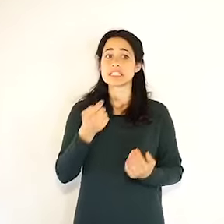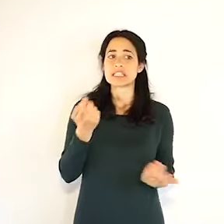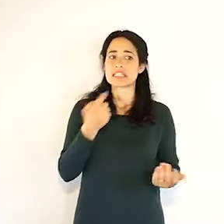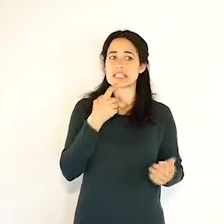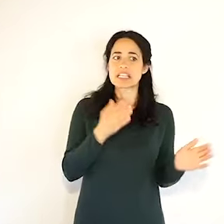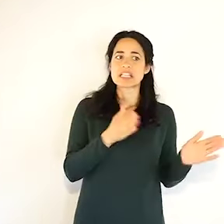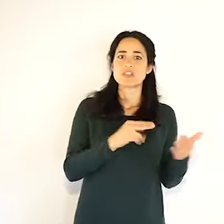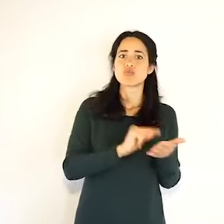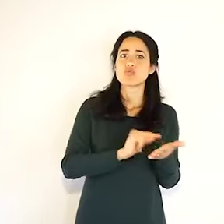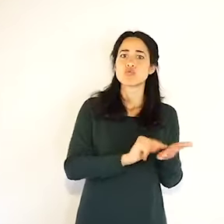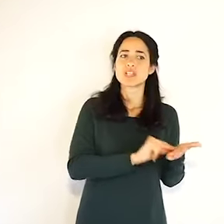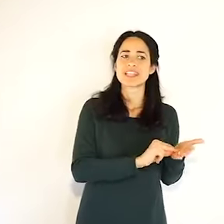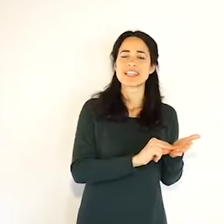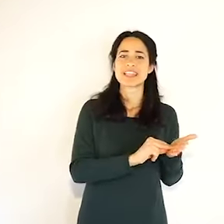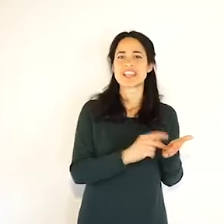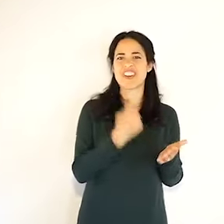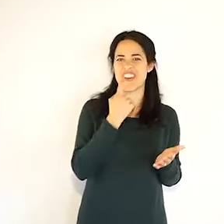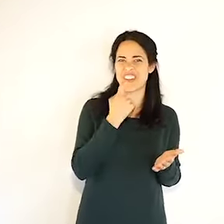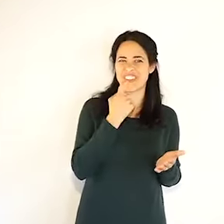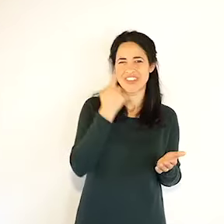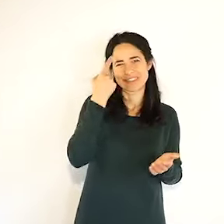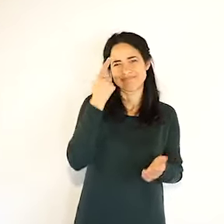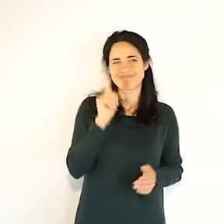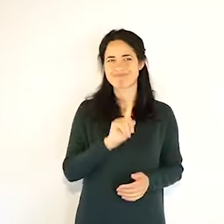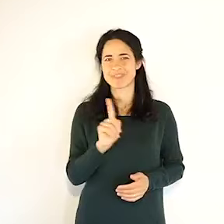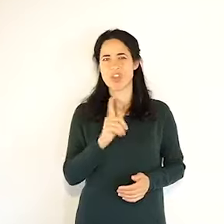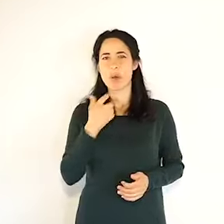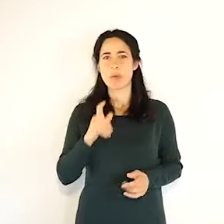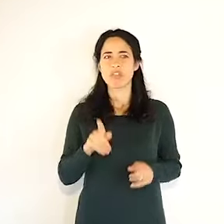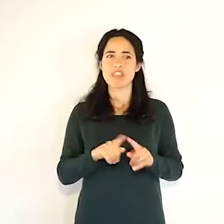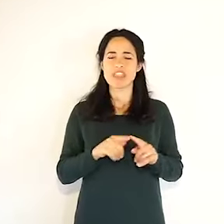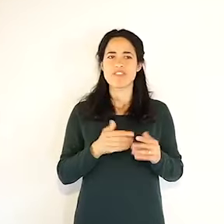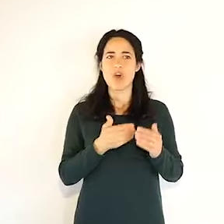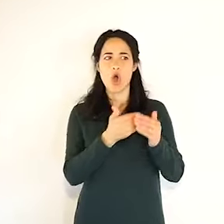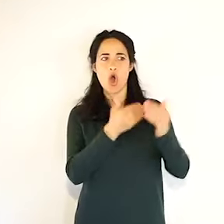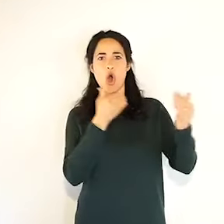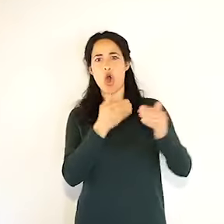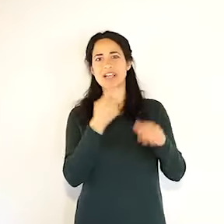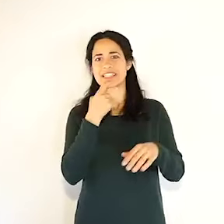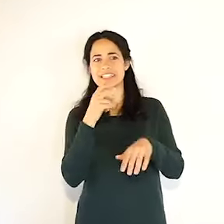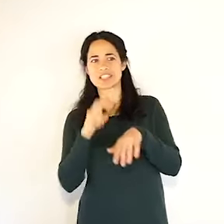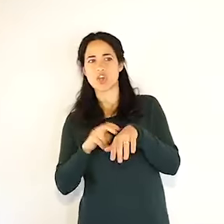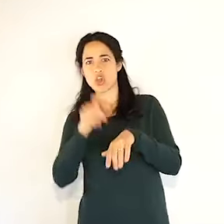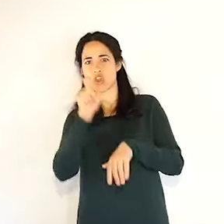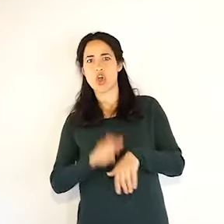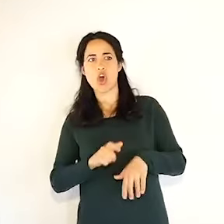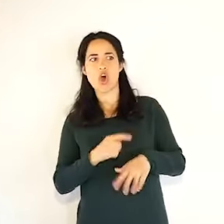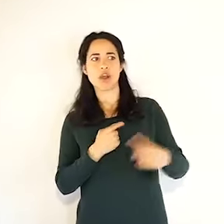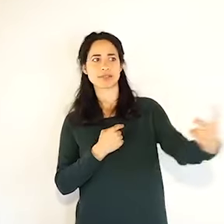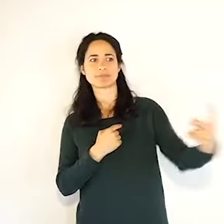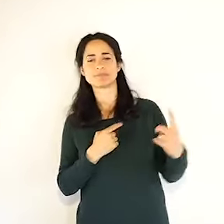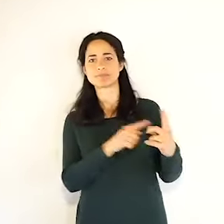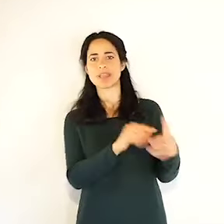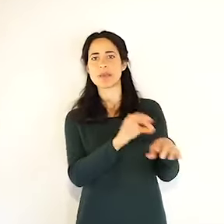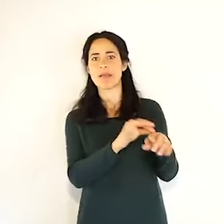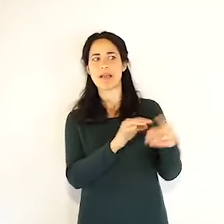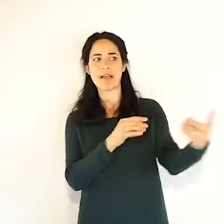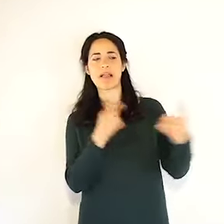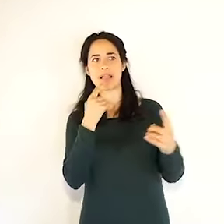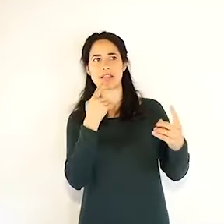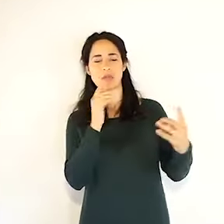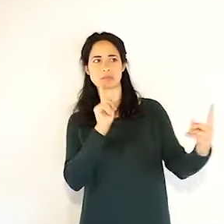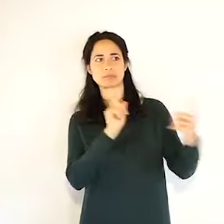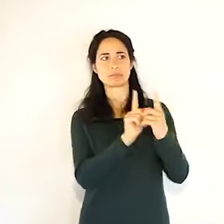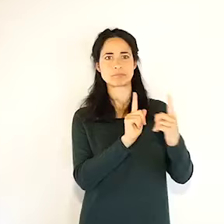devo dire non c'era, anche perché l'ultima volta non c'era certamente che ci sono andato il